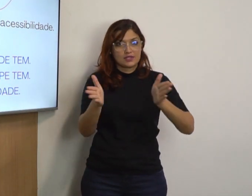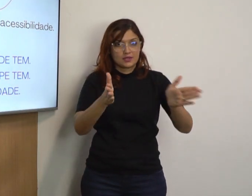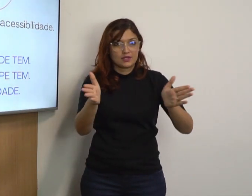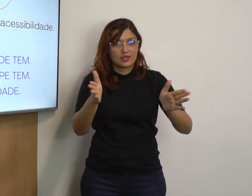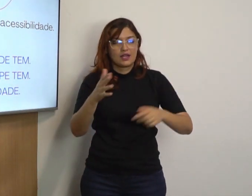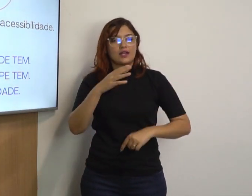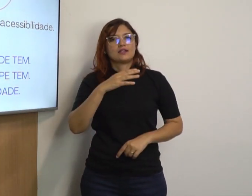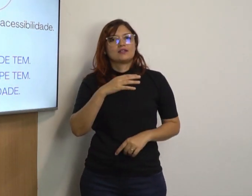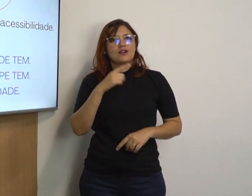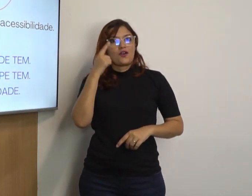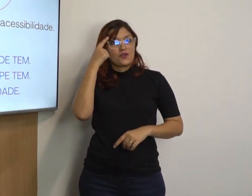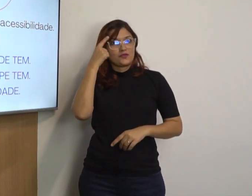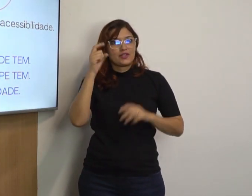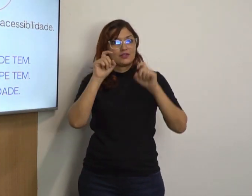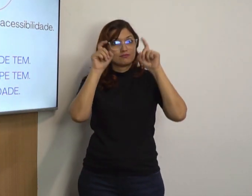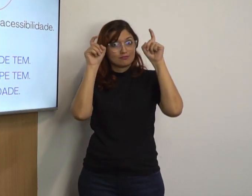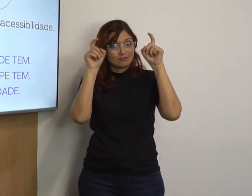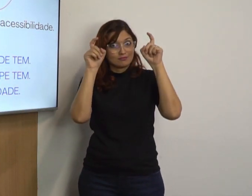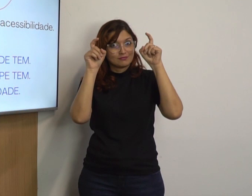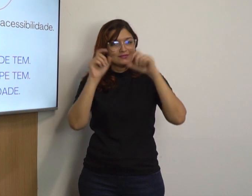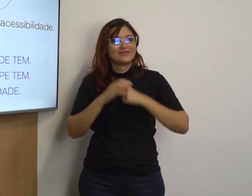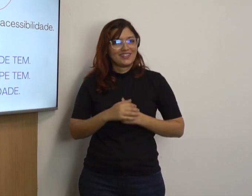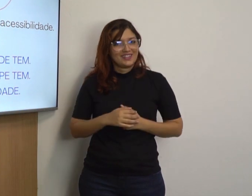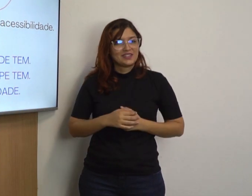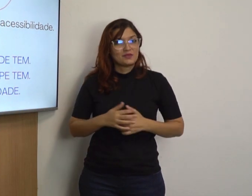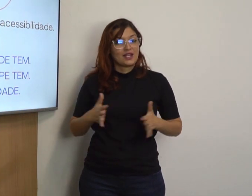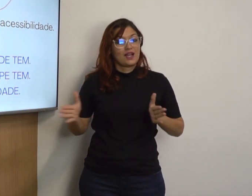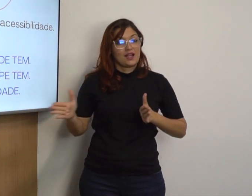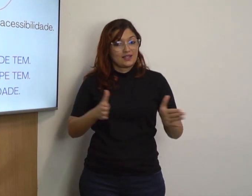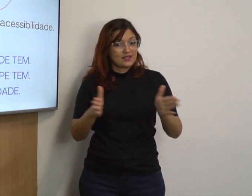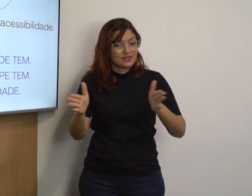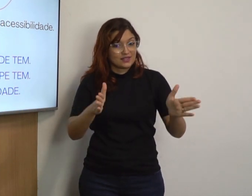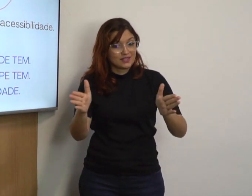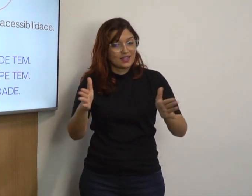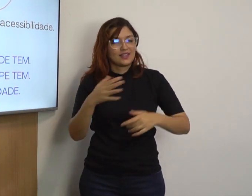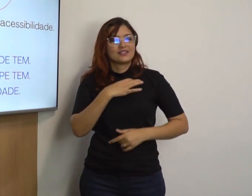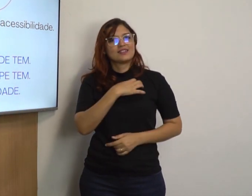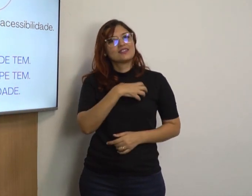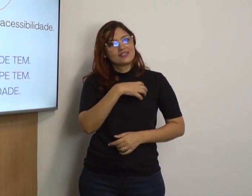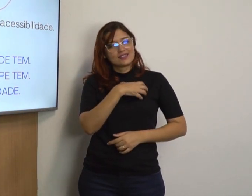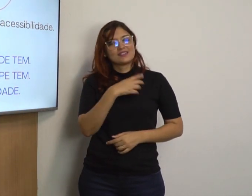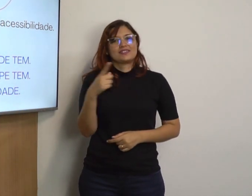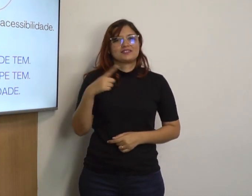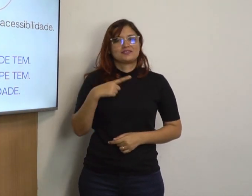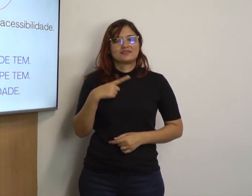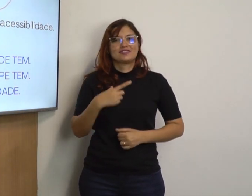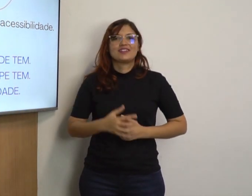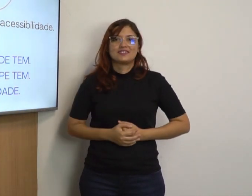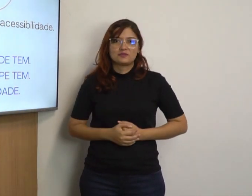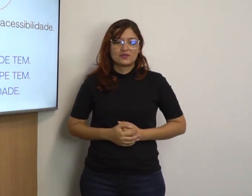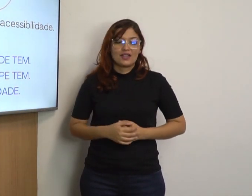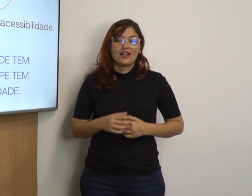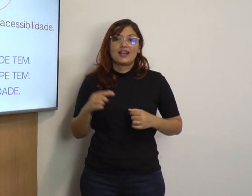Como acessibilidade, lembra de arquear a sobrancelha. Acessibilidade, IEF Sertão tem.